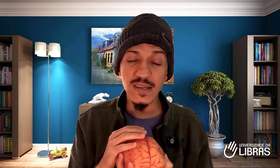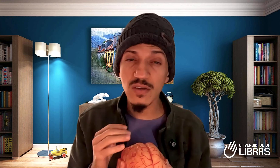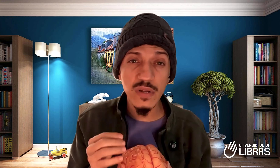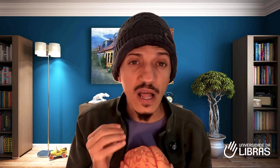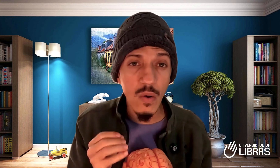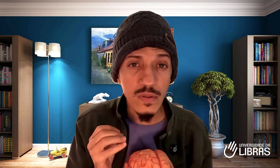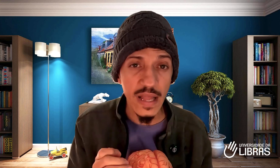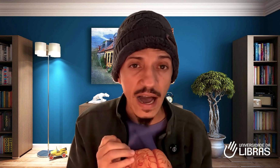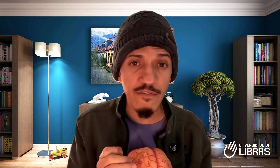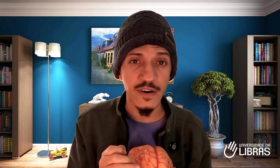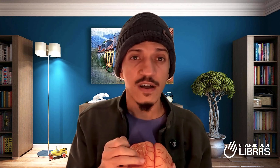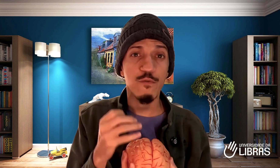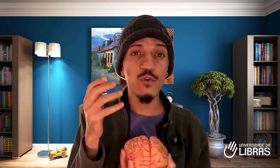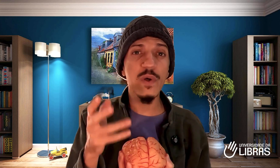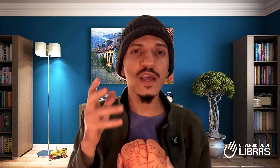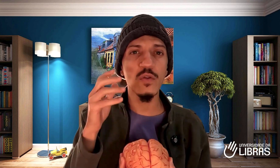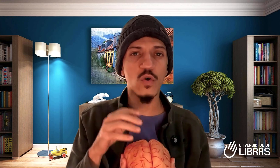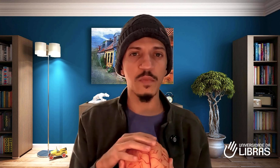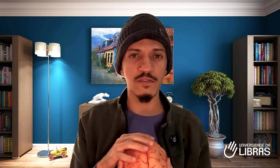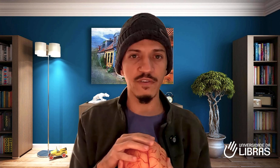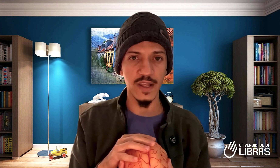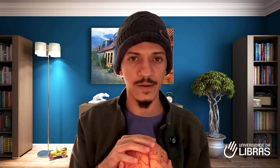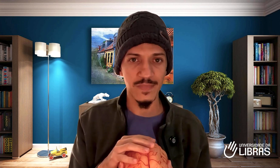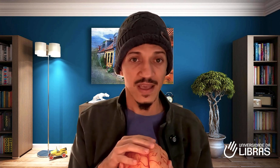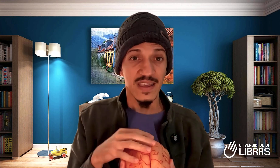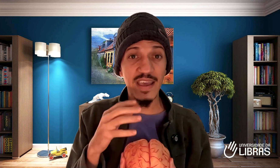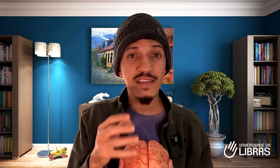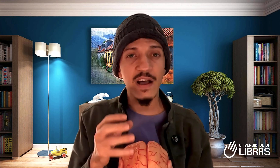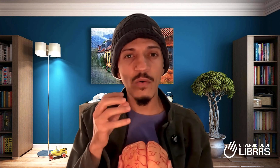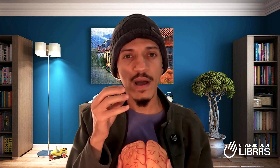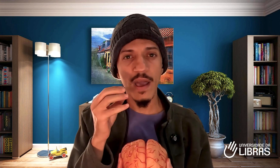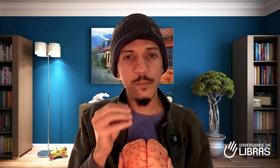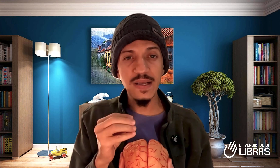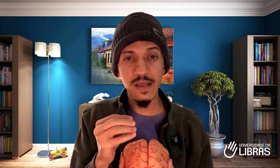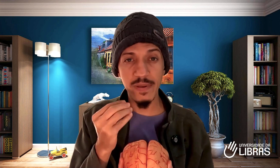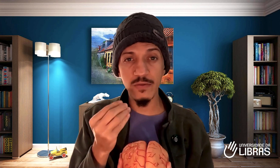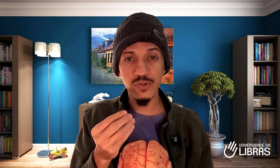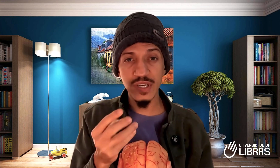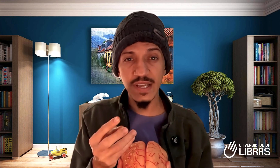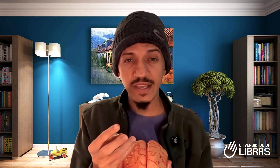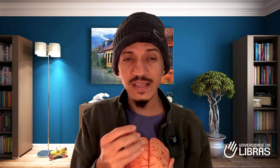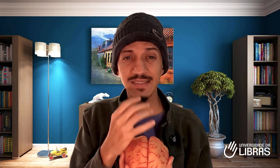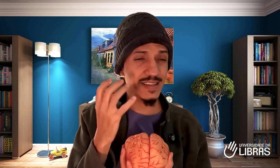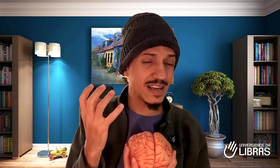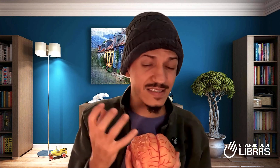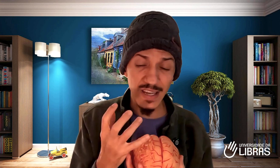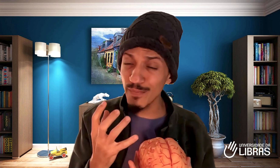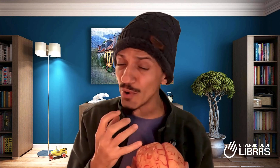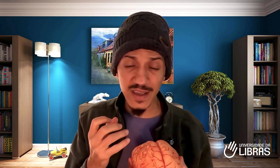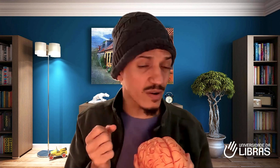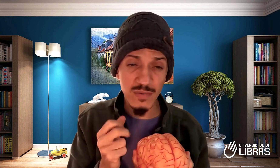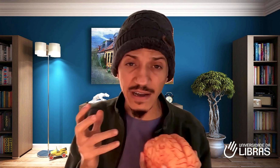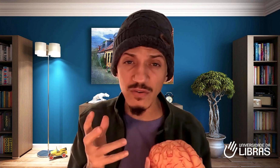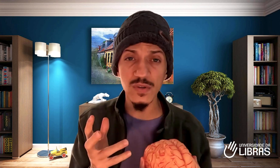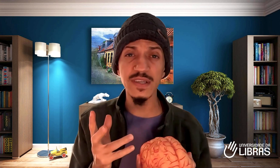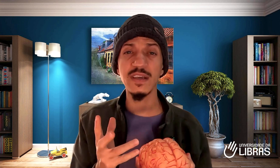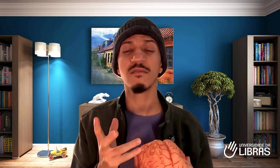não estava fluindo como deveria. E então, eu percebi nos dias seguintes, analisando por que eu não estava conseguindo ter a